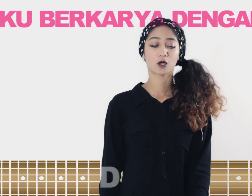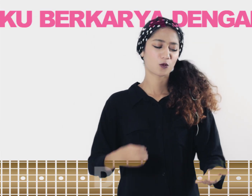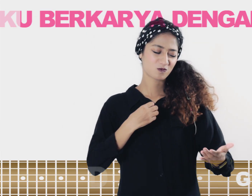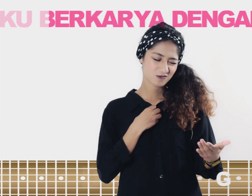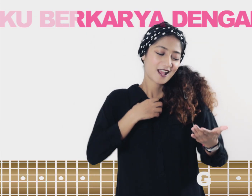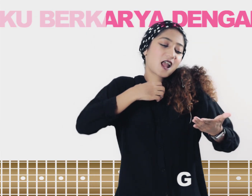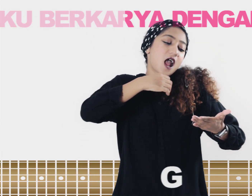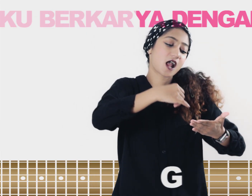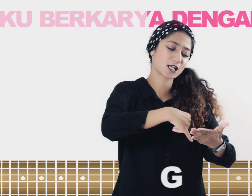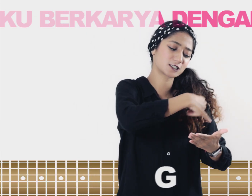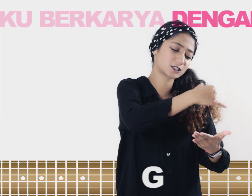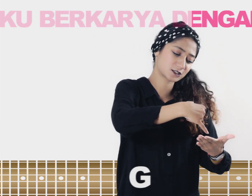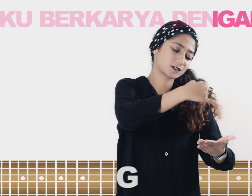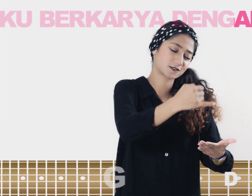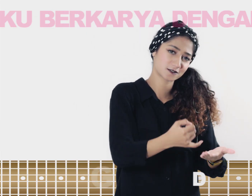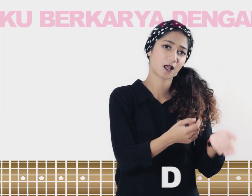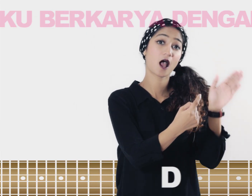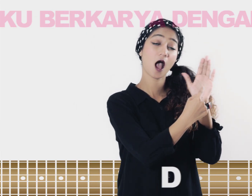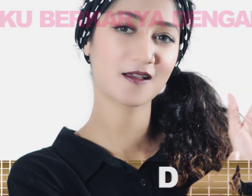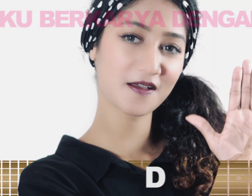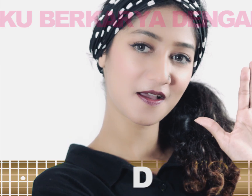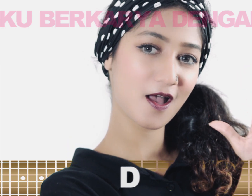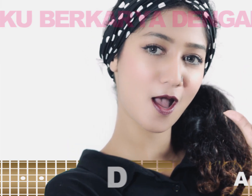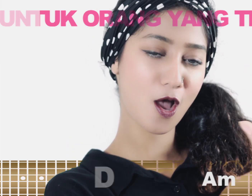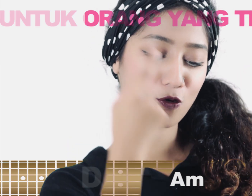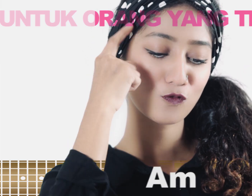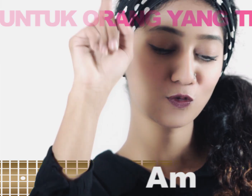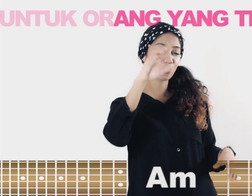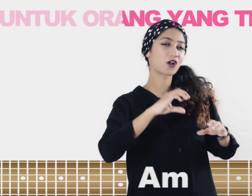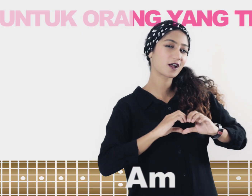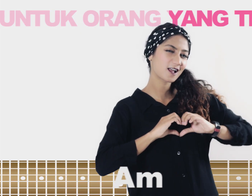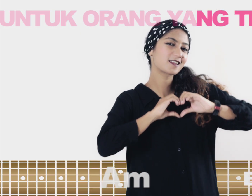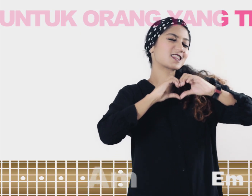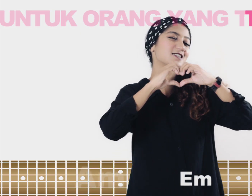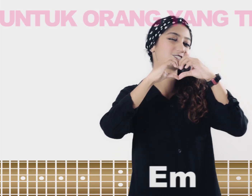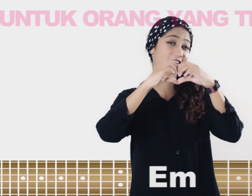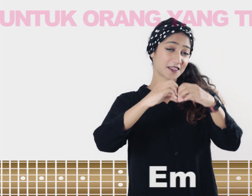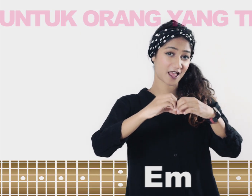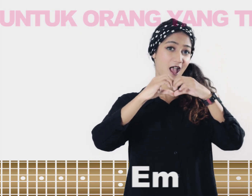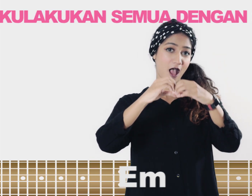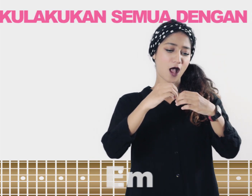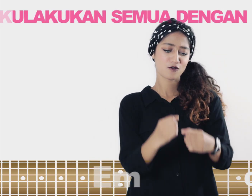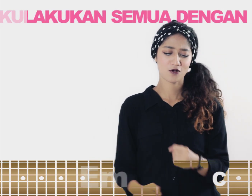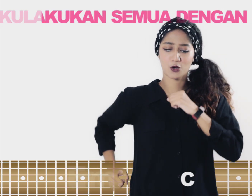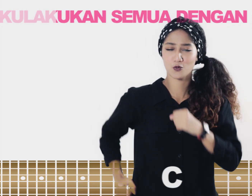Ku berkarya dengan cinta Untuk orang yang tercinta Ku lakukan